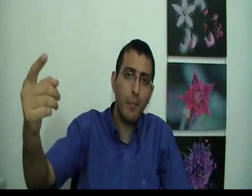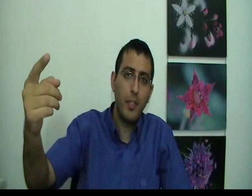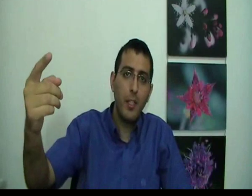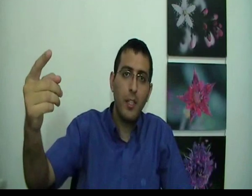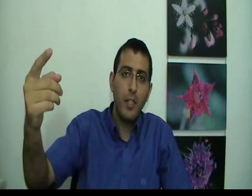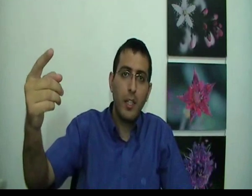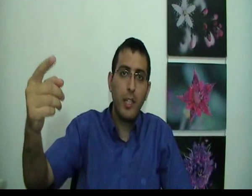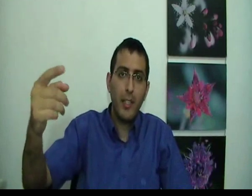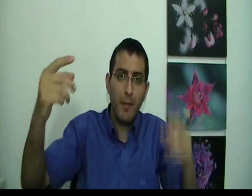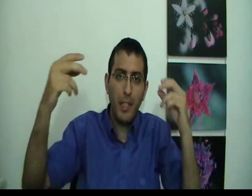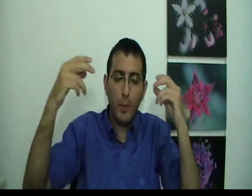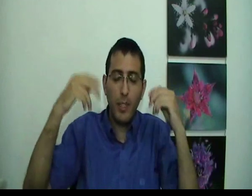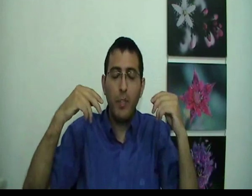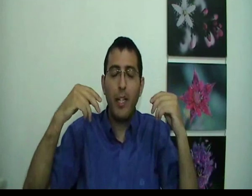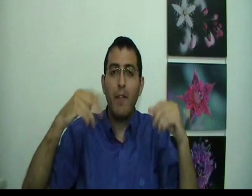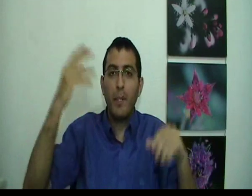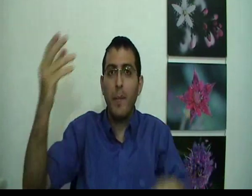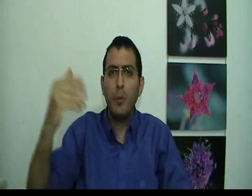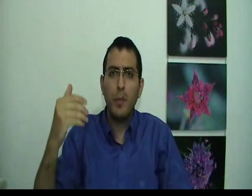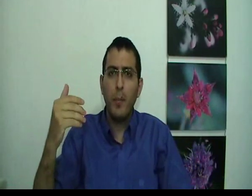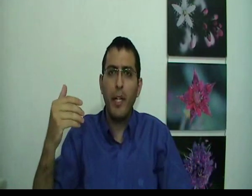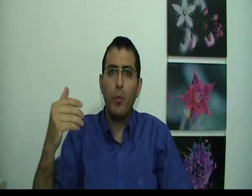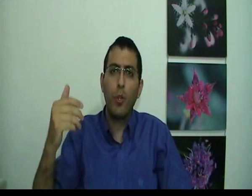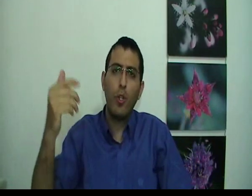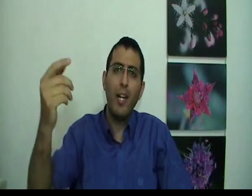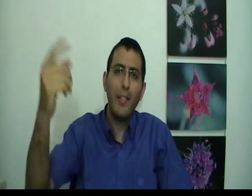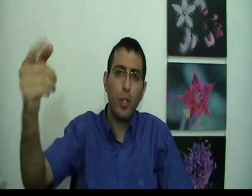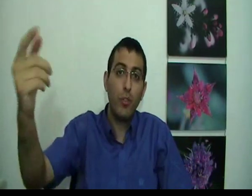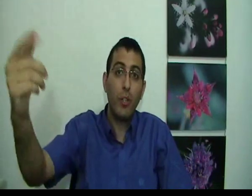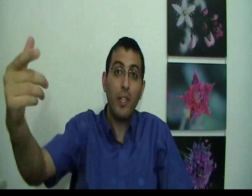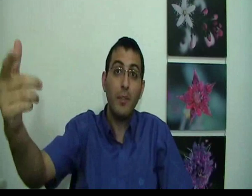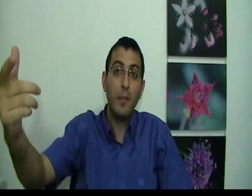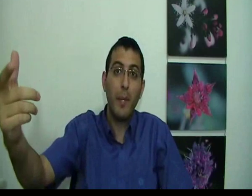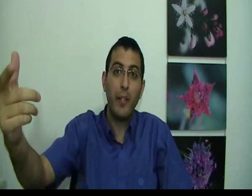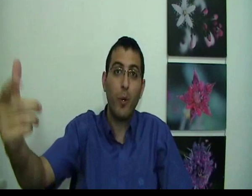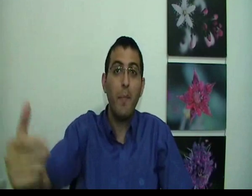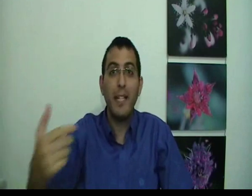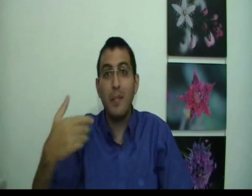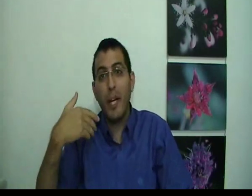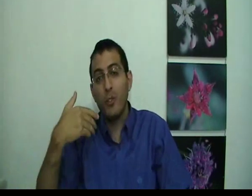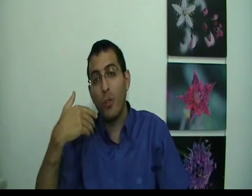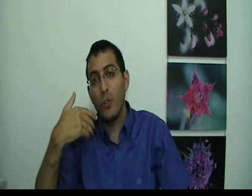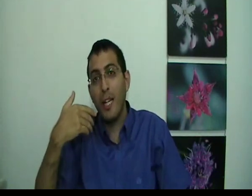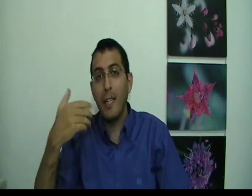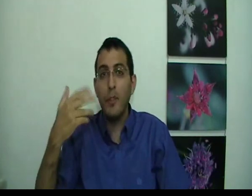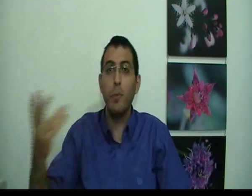כשעכשיו בן אדם מוצא מתעיניים ומדמי מישהו שמדבר איתו כל הרצונות של אותו אדם שמדבר איתו הן בעצם הרצונות של האדם עצמו